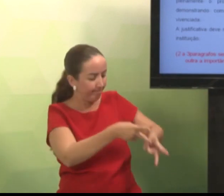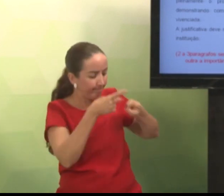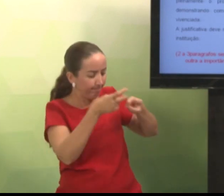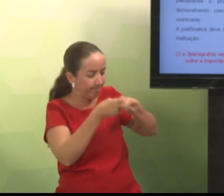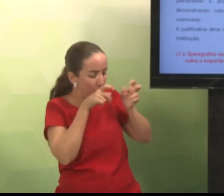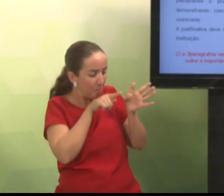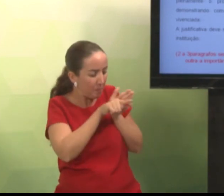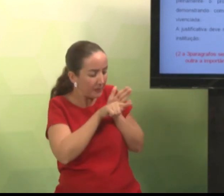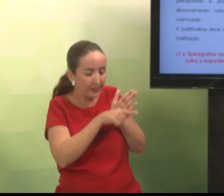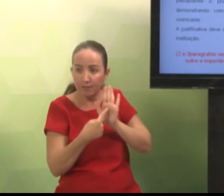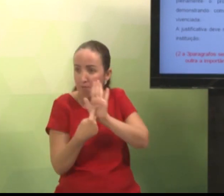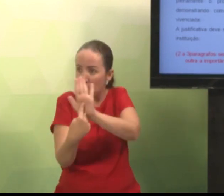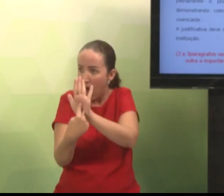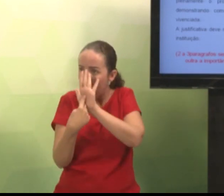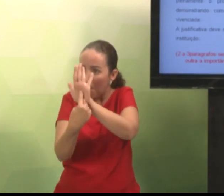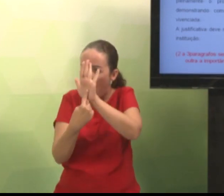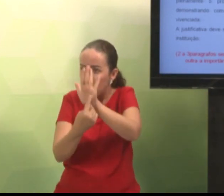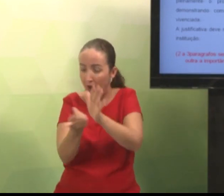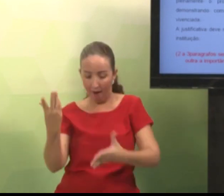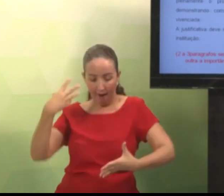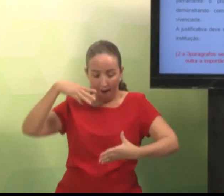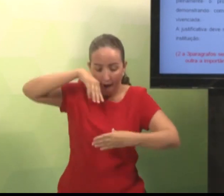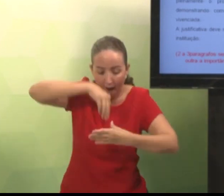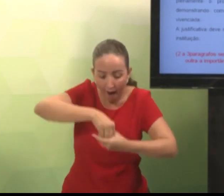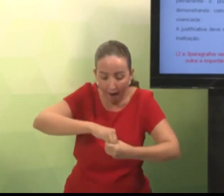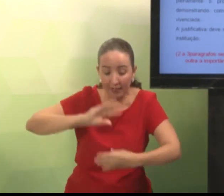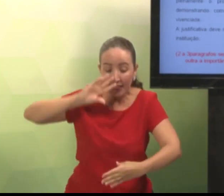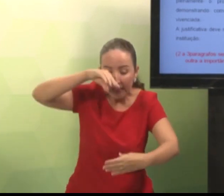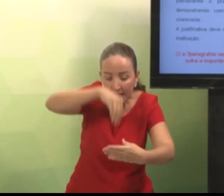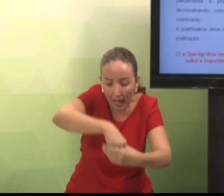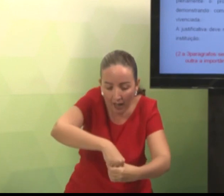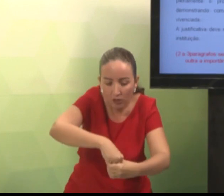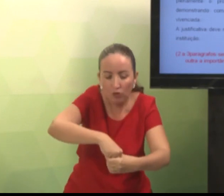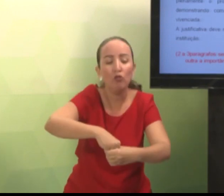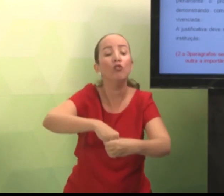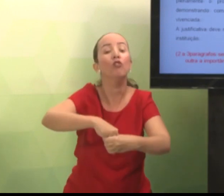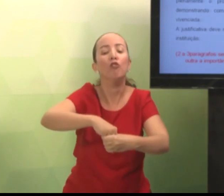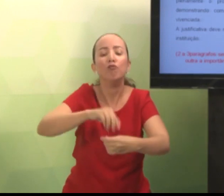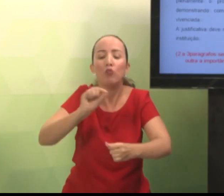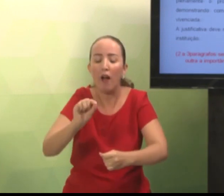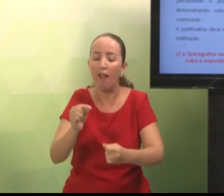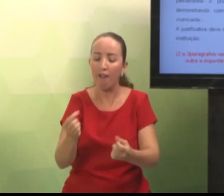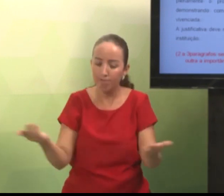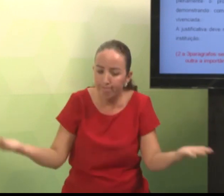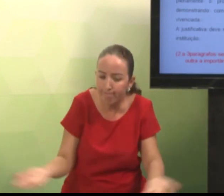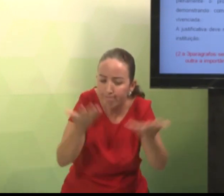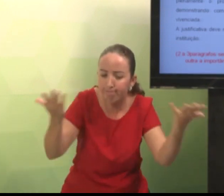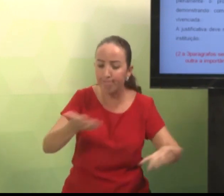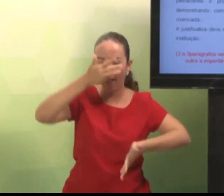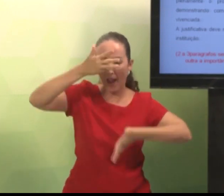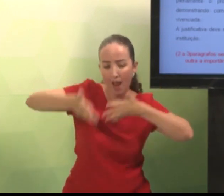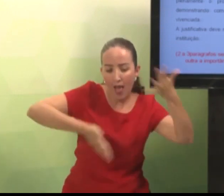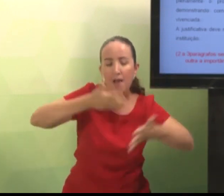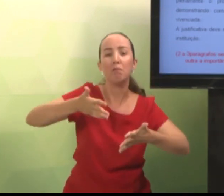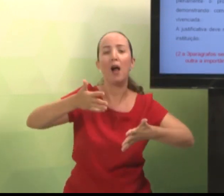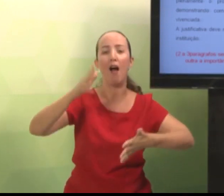contexto escolar. Então, é necessário que. Por exemplo. A sua pesquisa. Seja desenvolvida no intuito de.